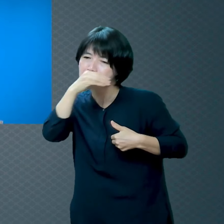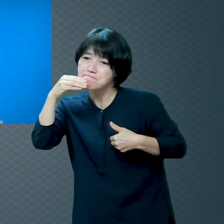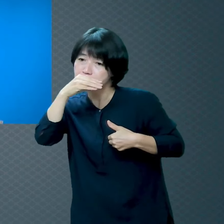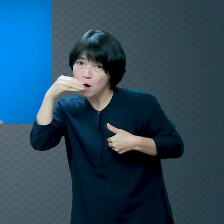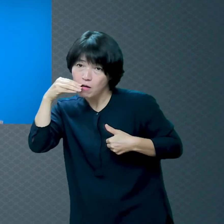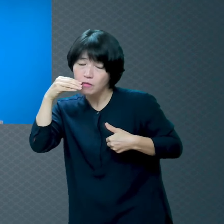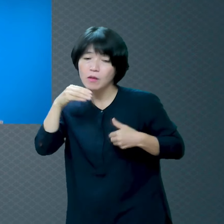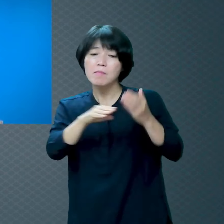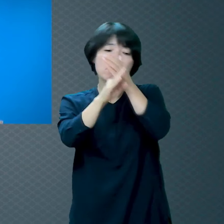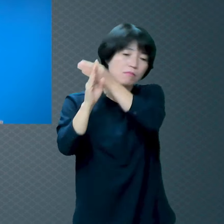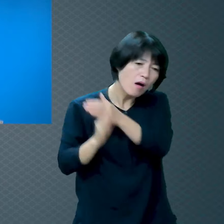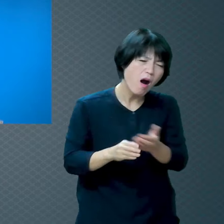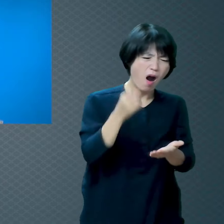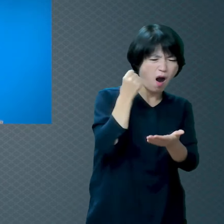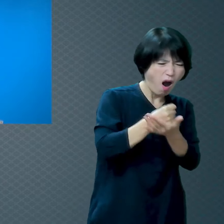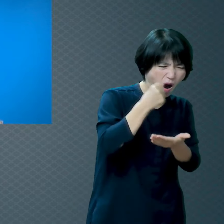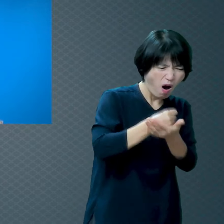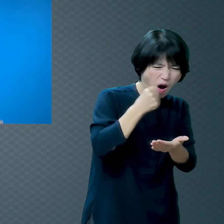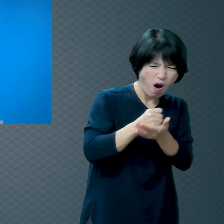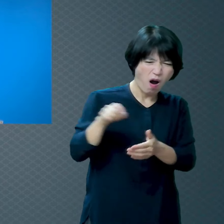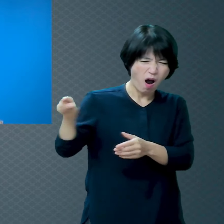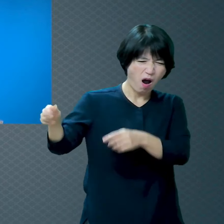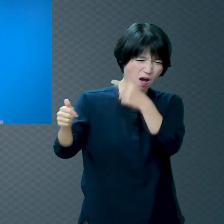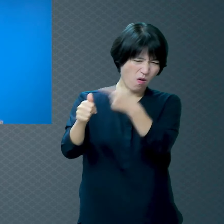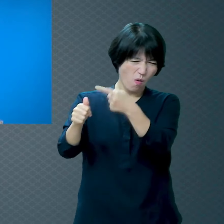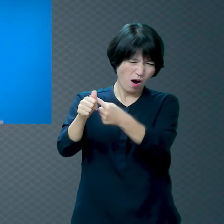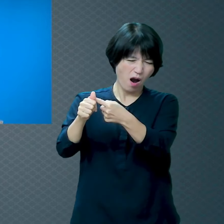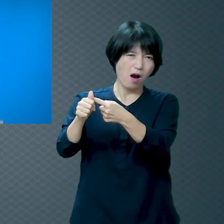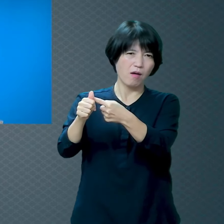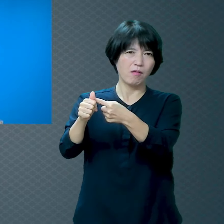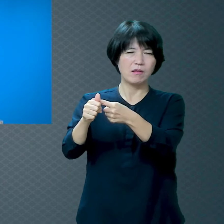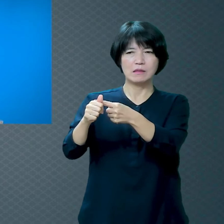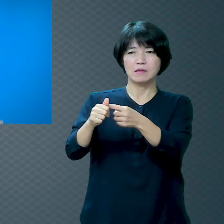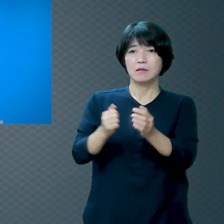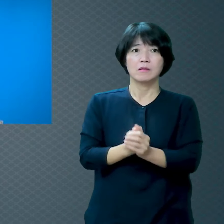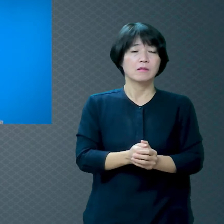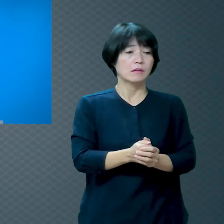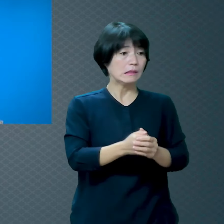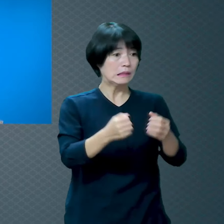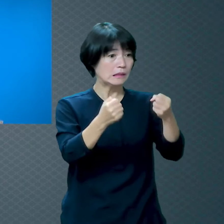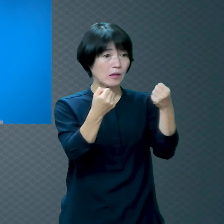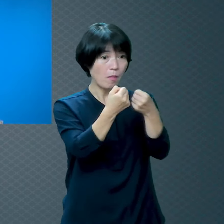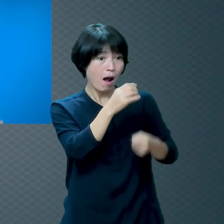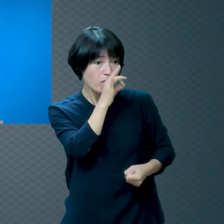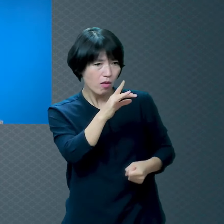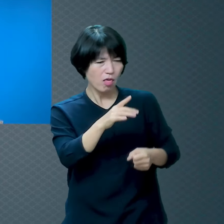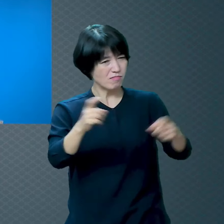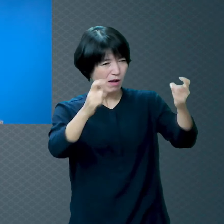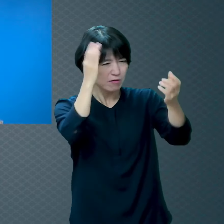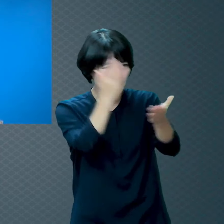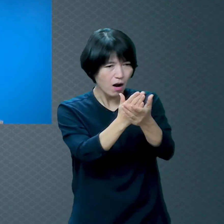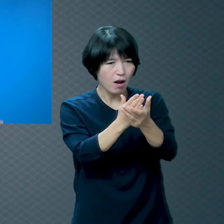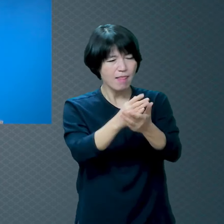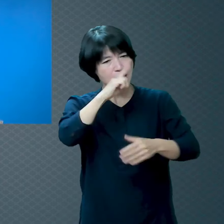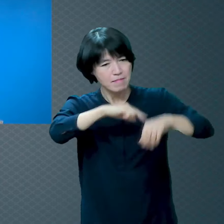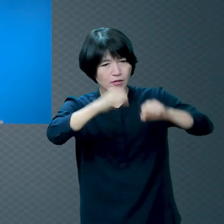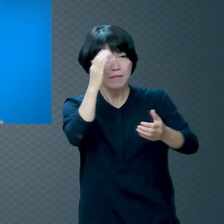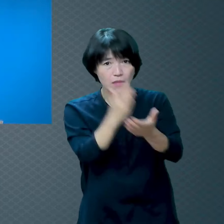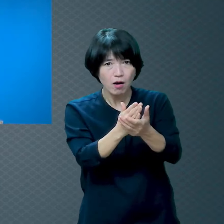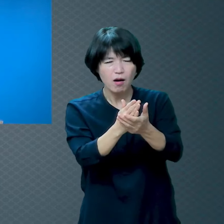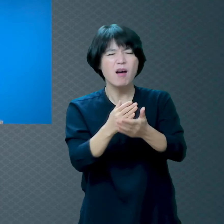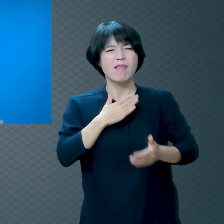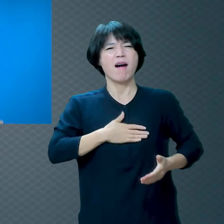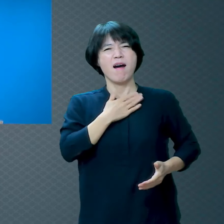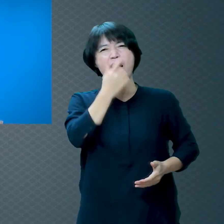미워하면 안 되지 싸우면 안 되지 그거 나쁜 거야 말은 다 한다 그 얘기에요 그러니까 하나님께서